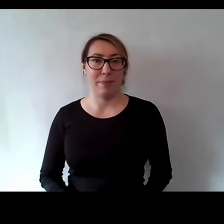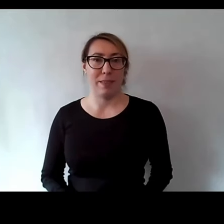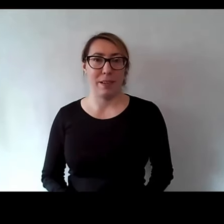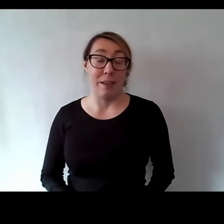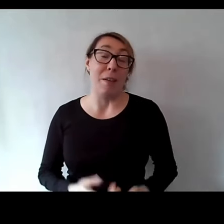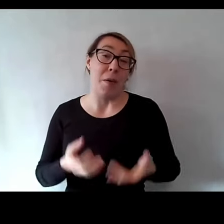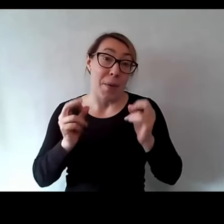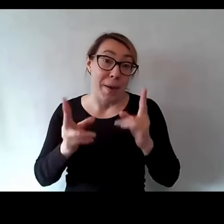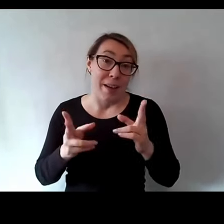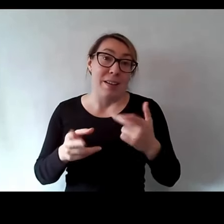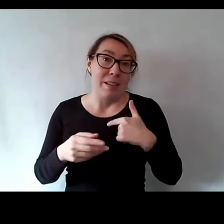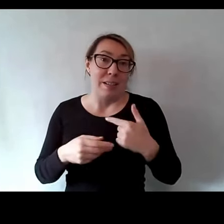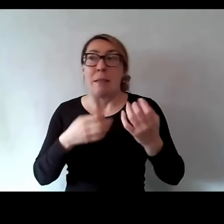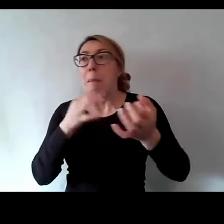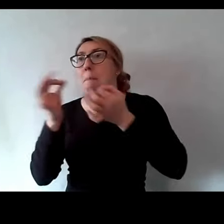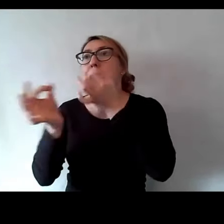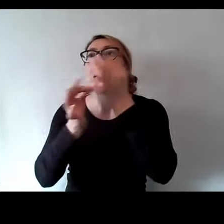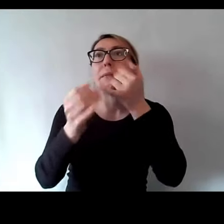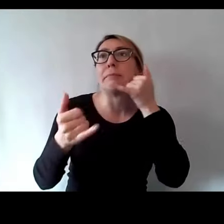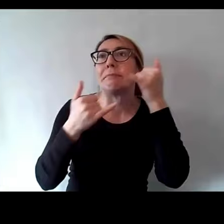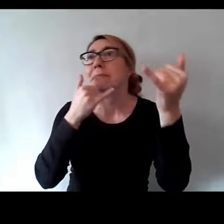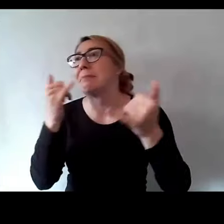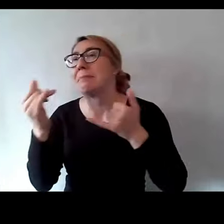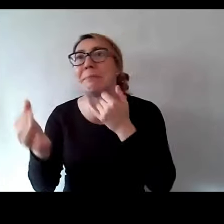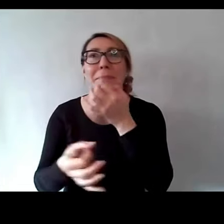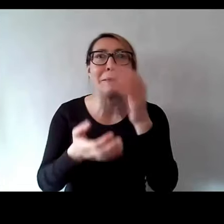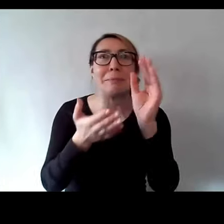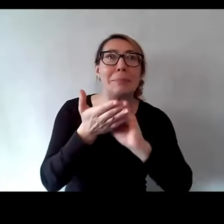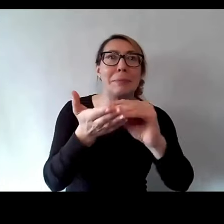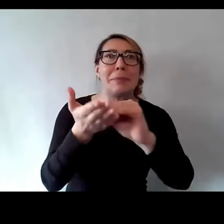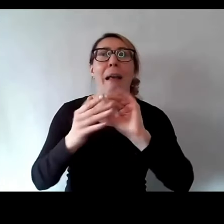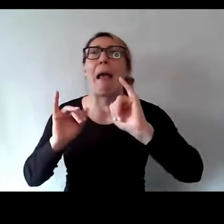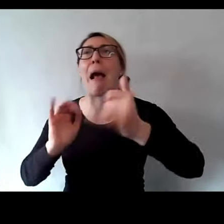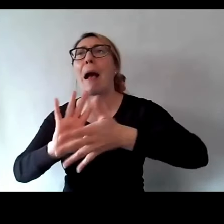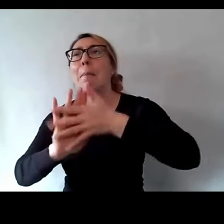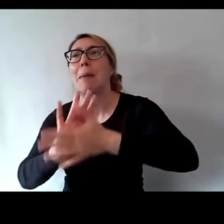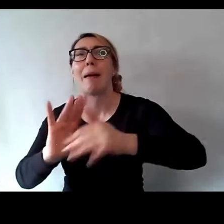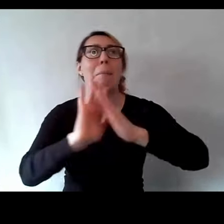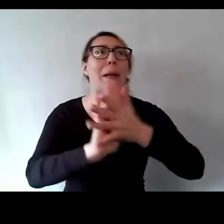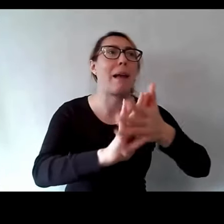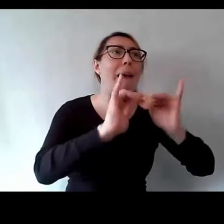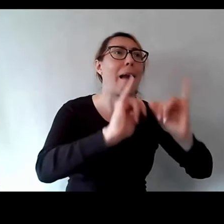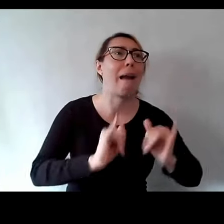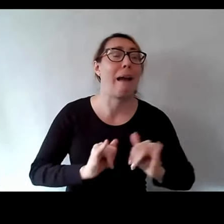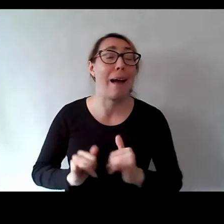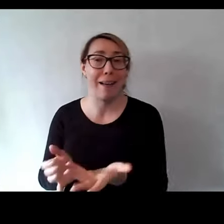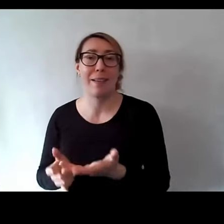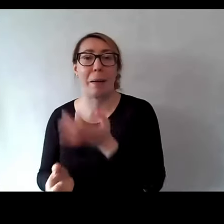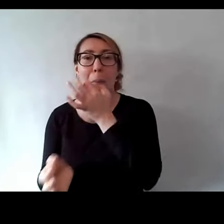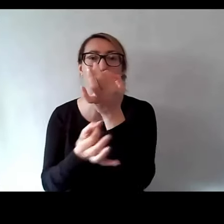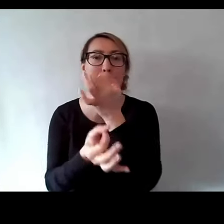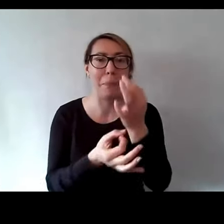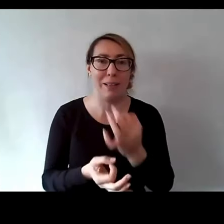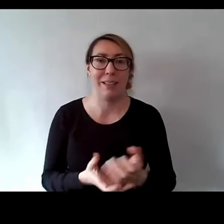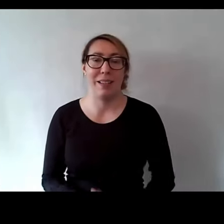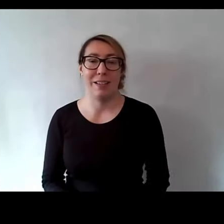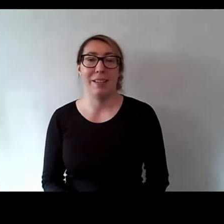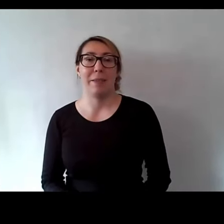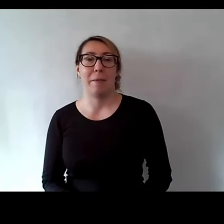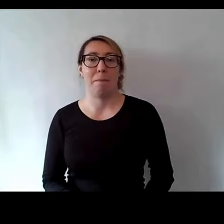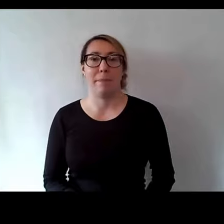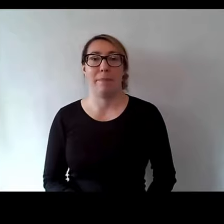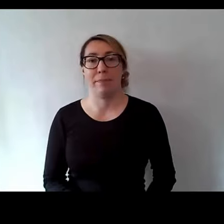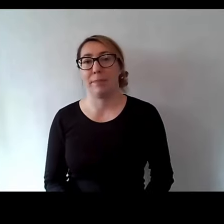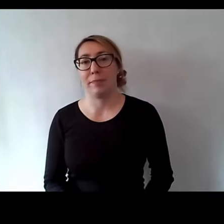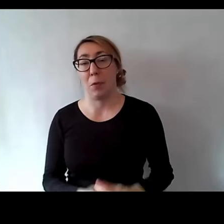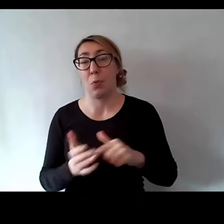No więc okej, no to robimy wywiady, dzwonimy, piszemy, jak miga PlayStation. to ludzie migają. Tak, dokładnie. No więc to było też sporym